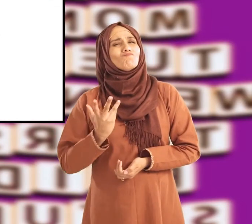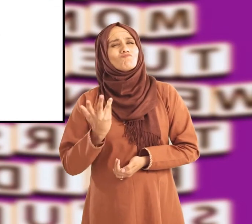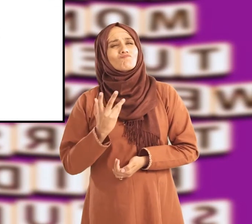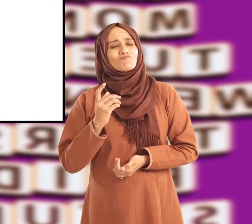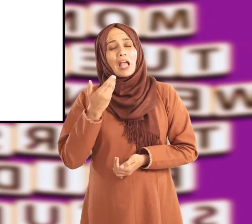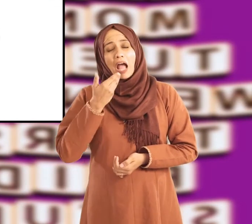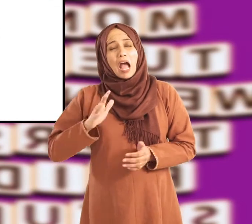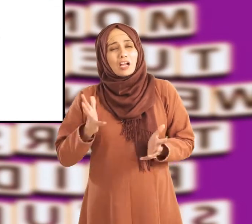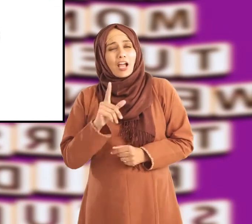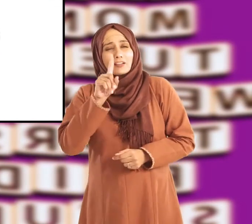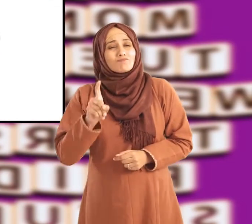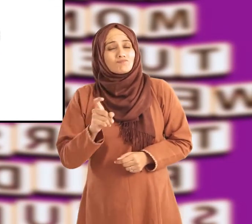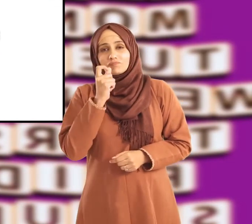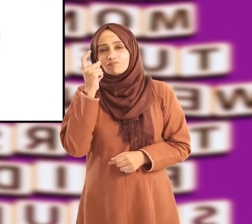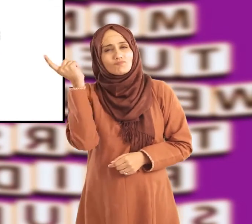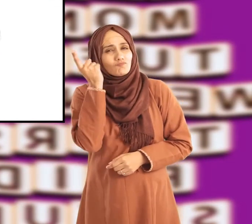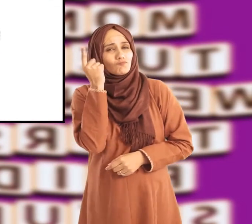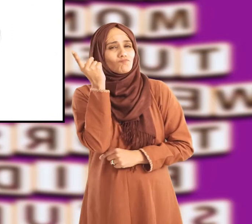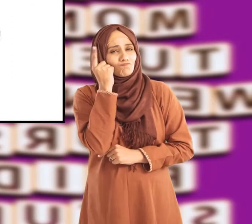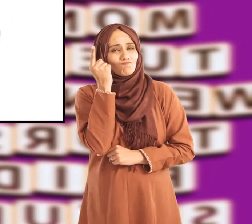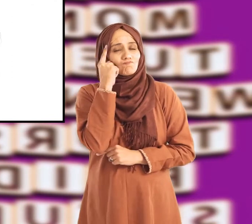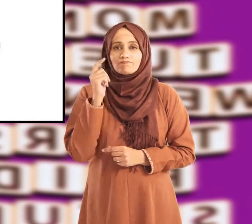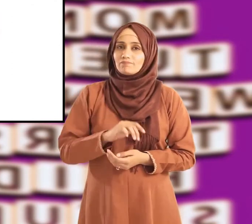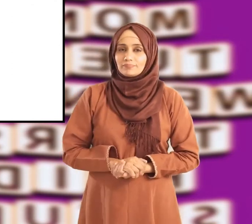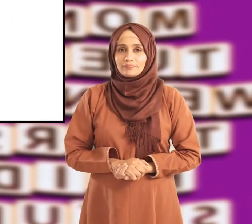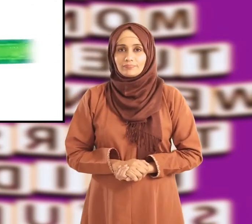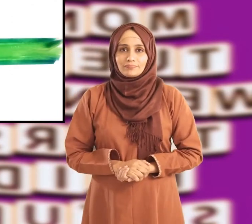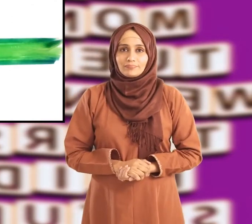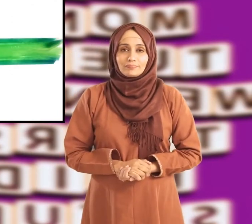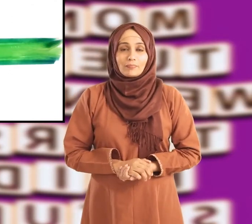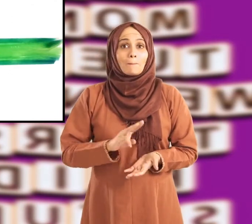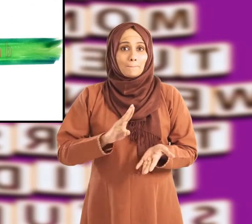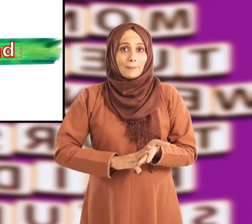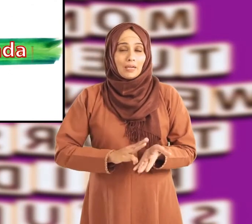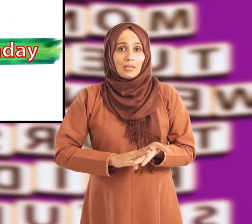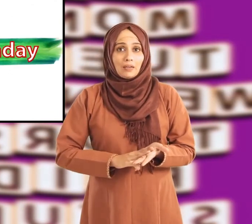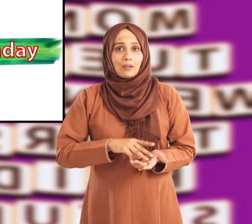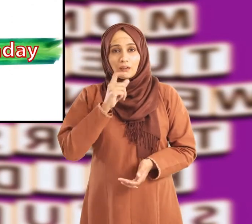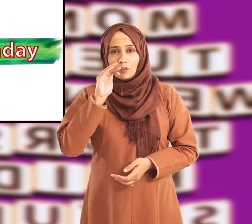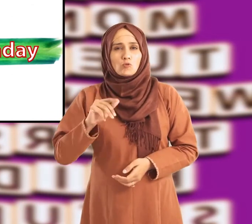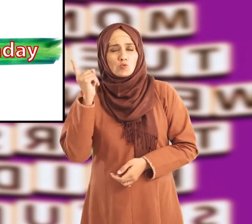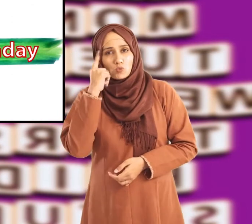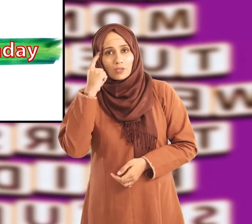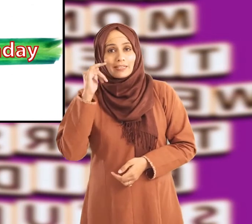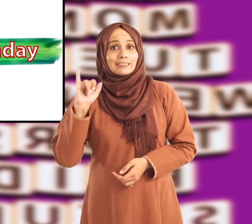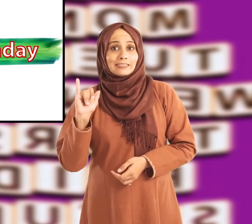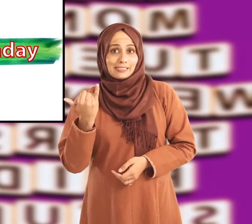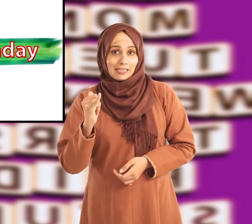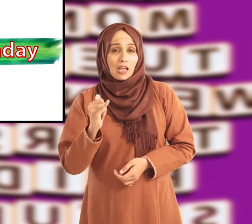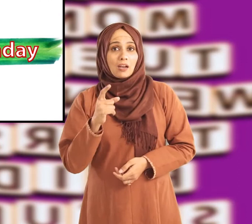سپرائز؟ احمد نے سوچا منڈے کو احمد نے سوچا شاید اس بردے